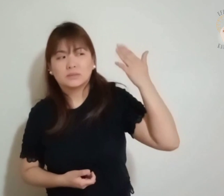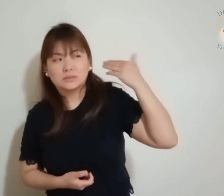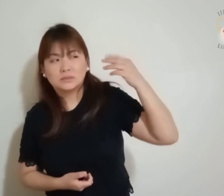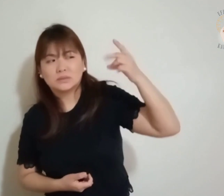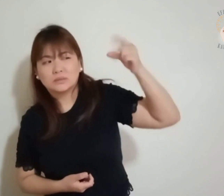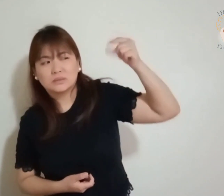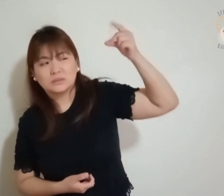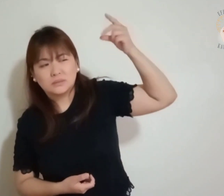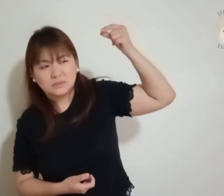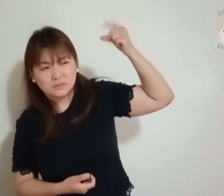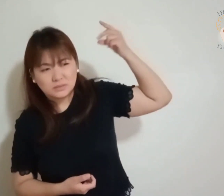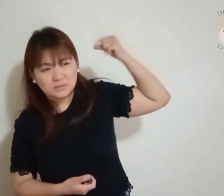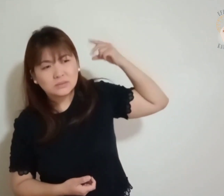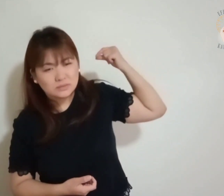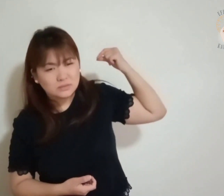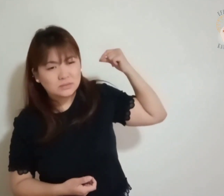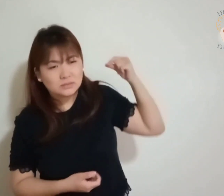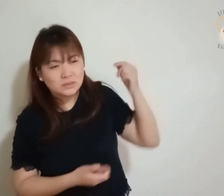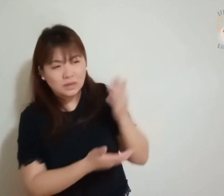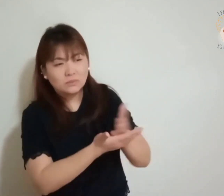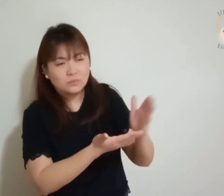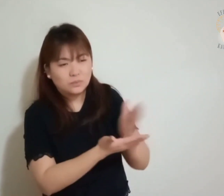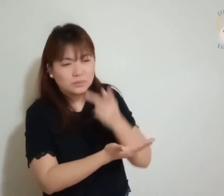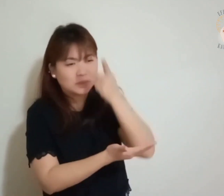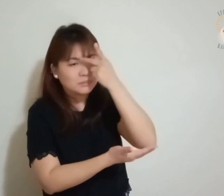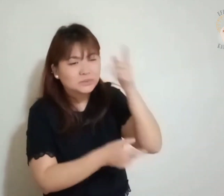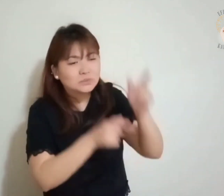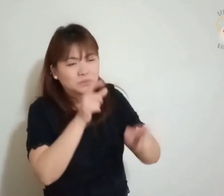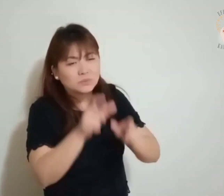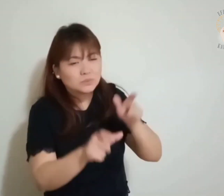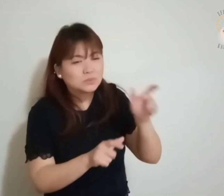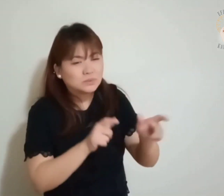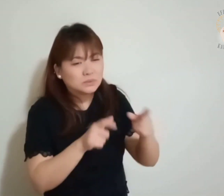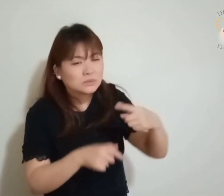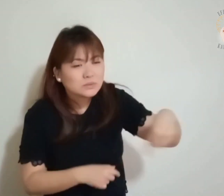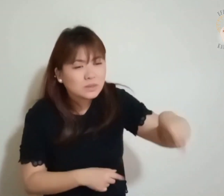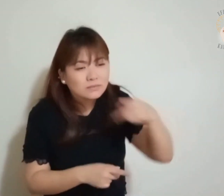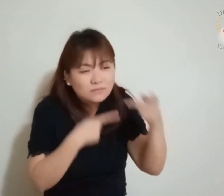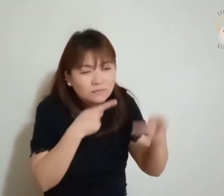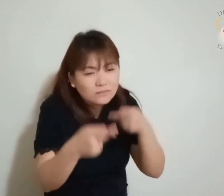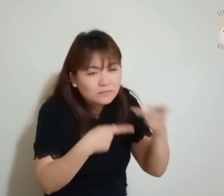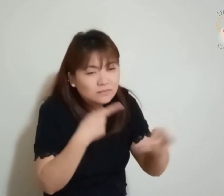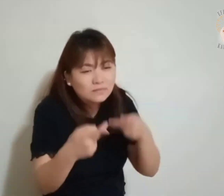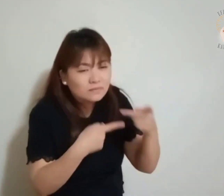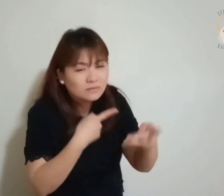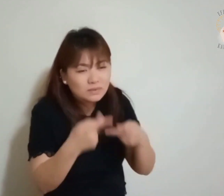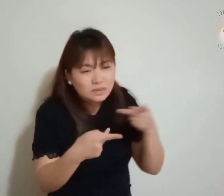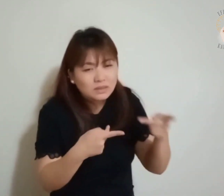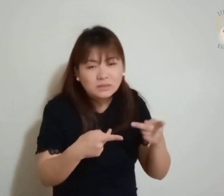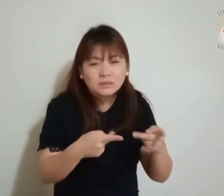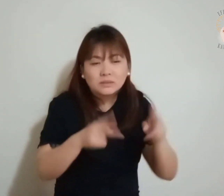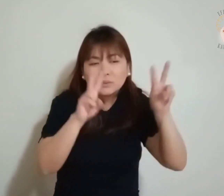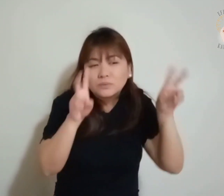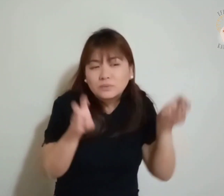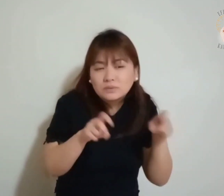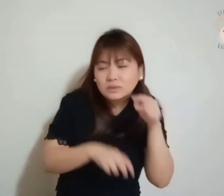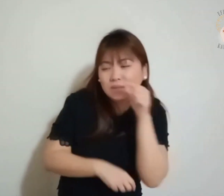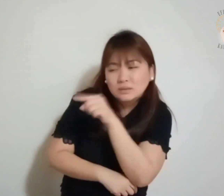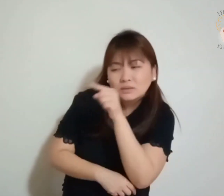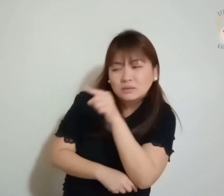Naquele tempo, algumas pessoas comentavam a respeito